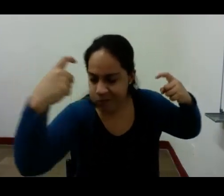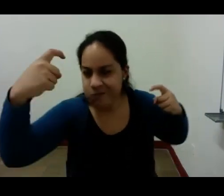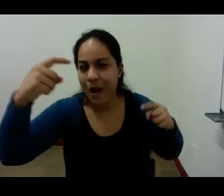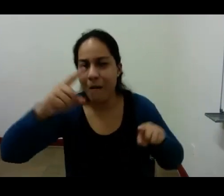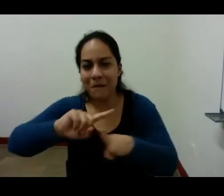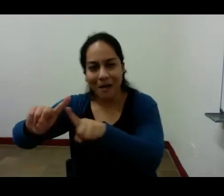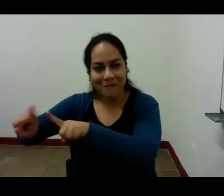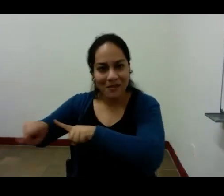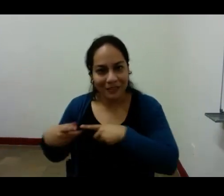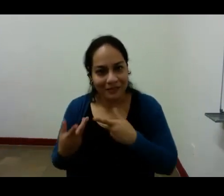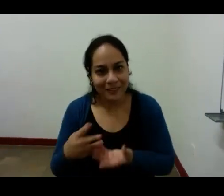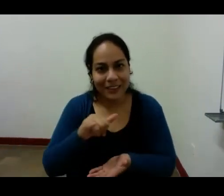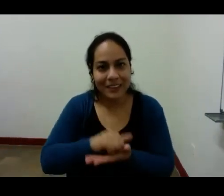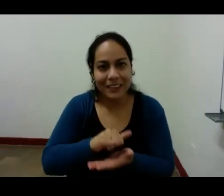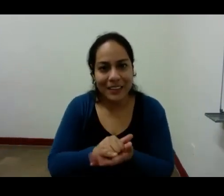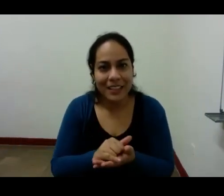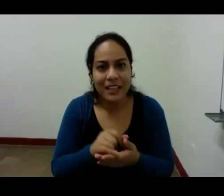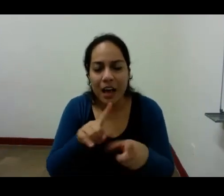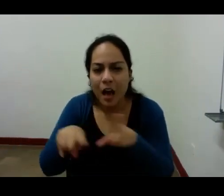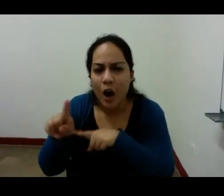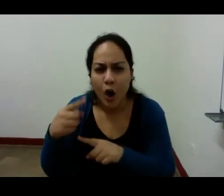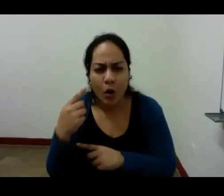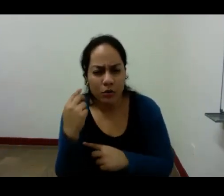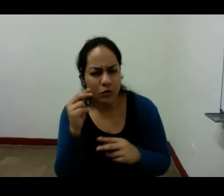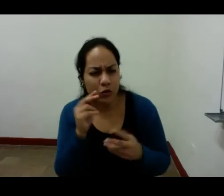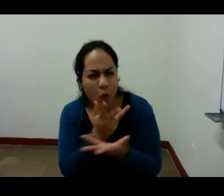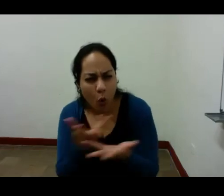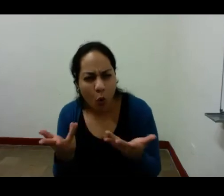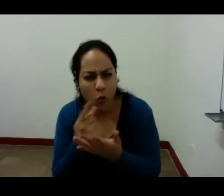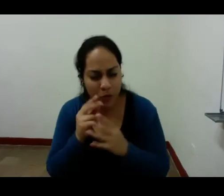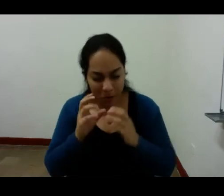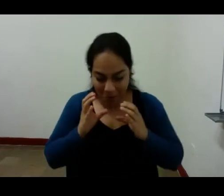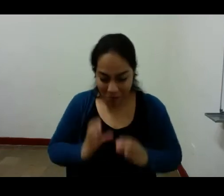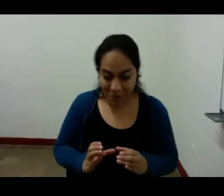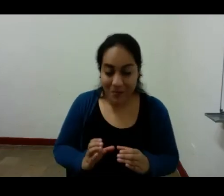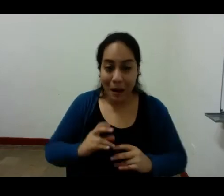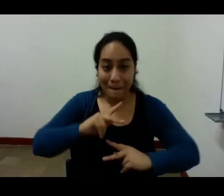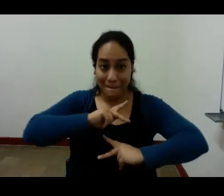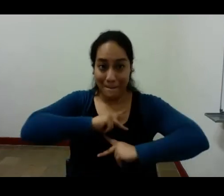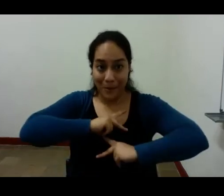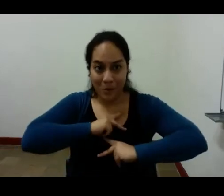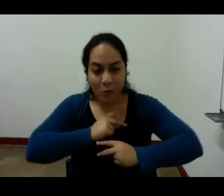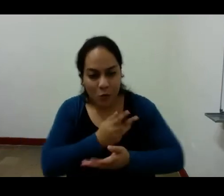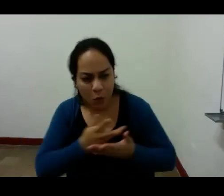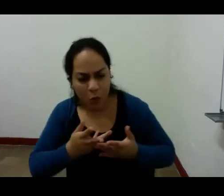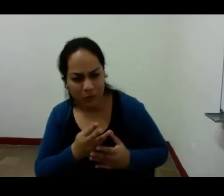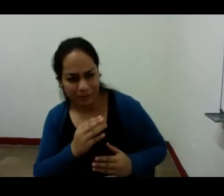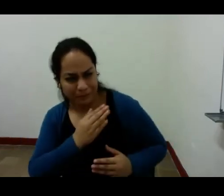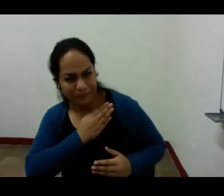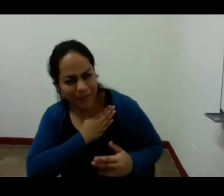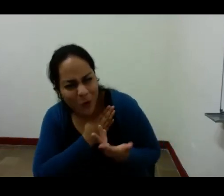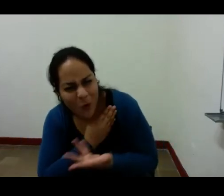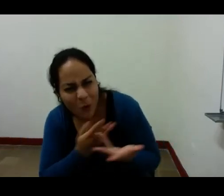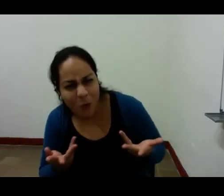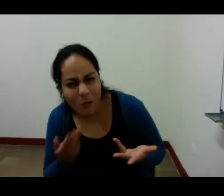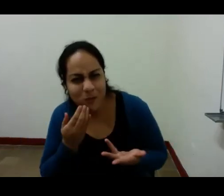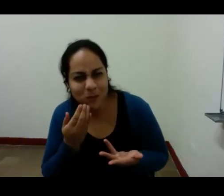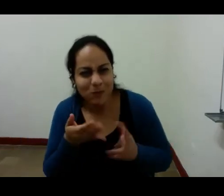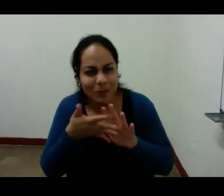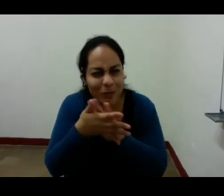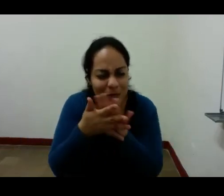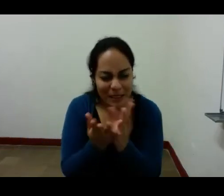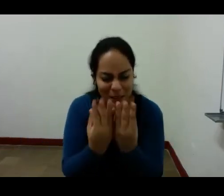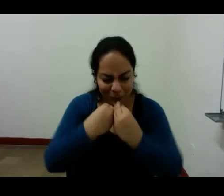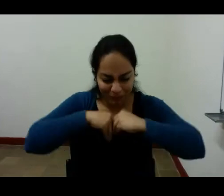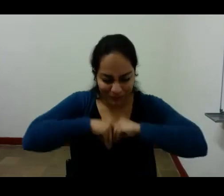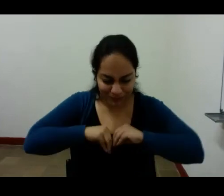hay una absoluta disolución de la personalidad y se es mera ceniza dotada de